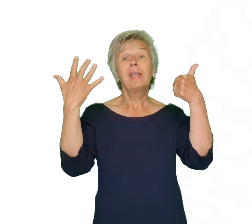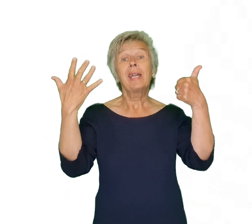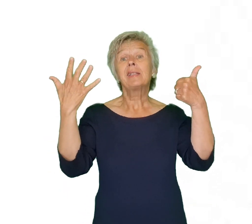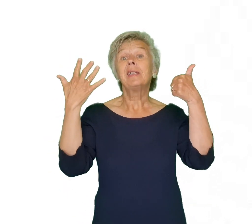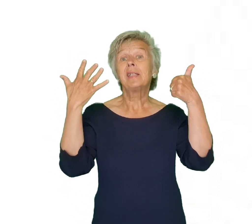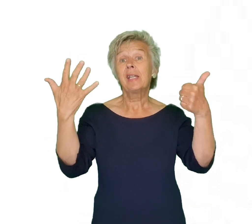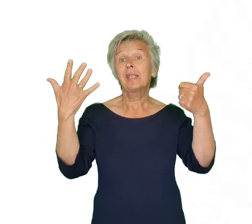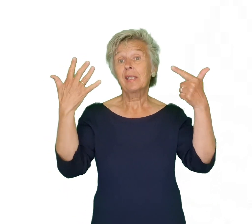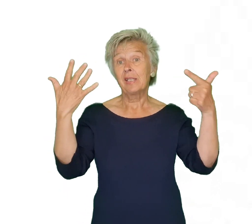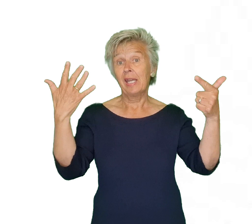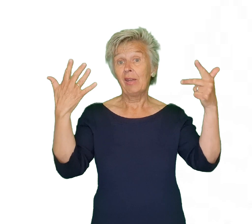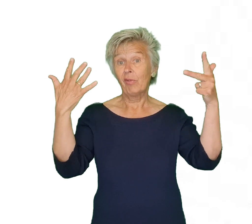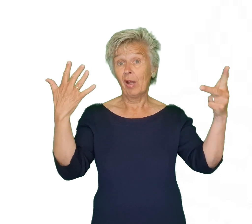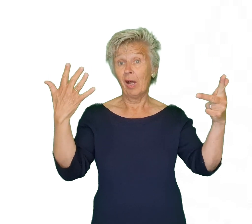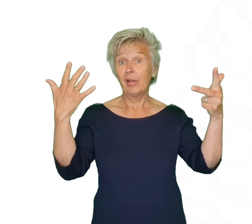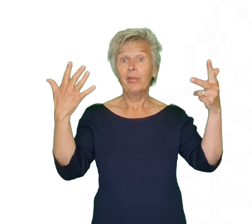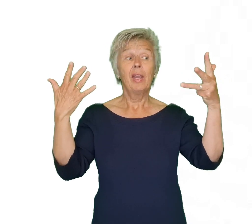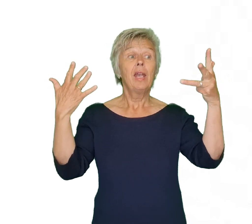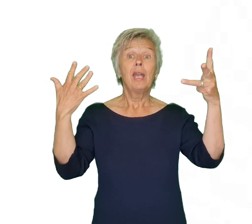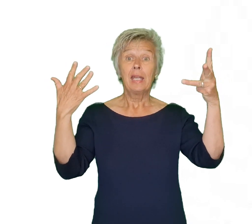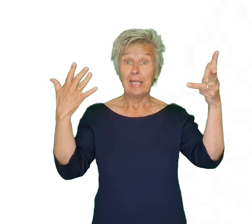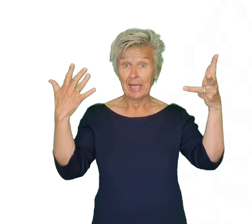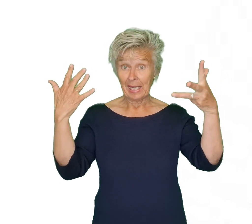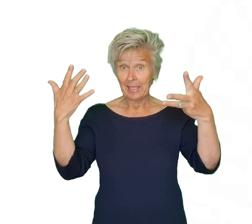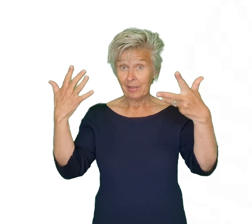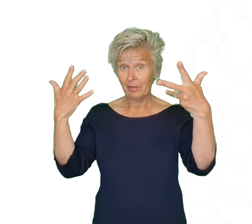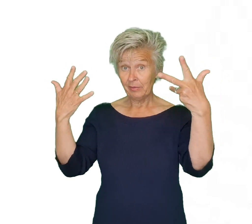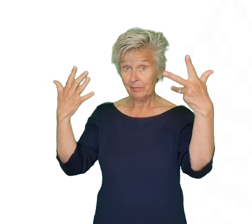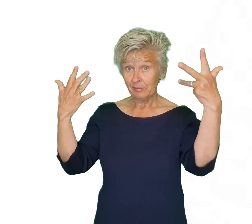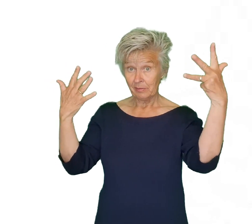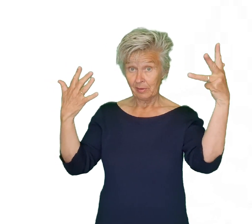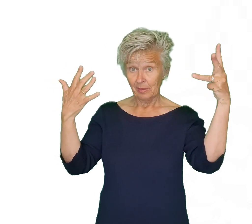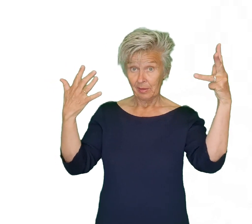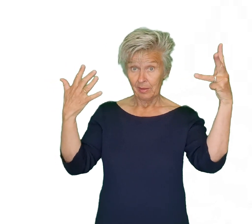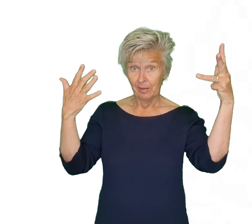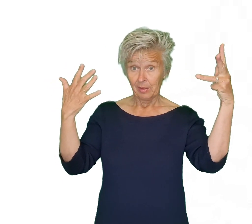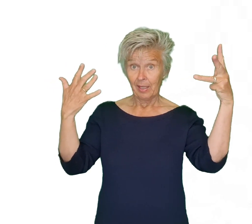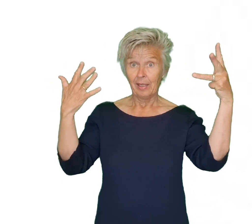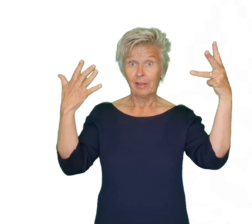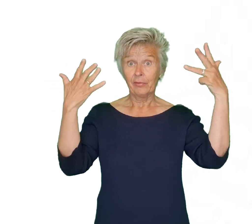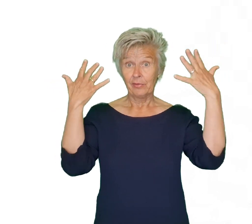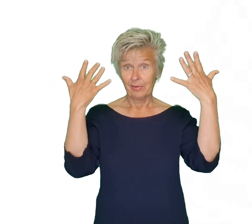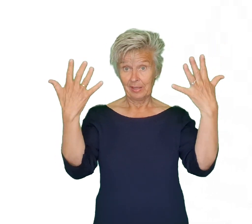echt ziet Zes, zeven, acht, negen En dan tien